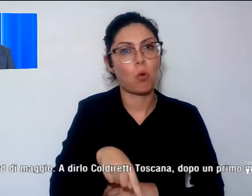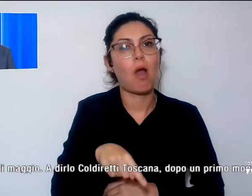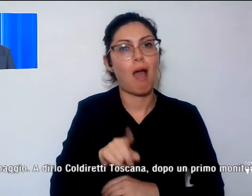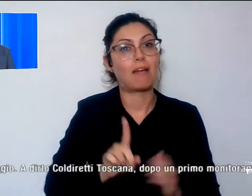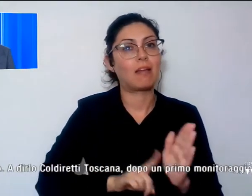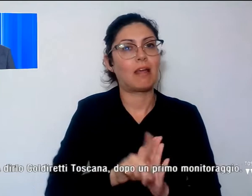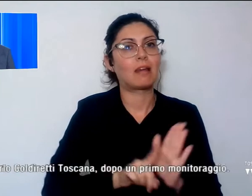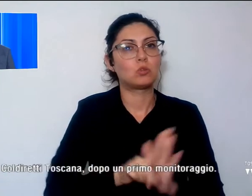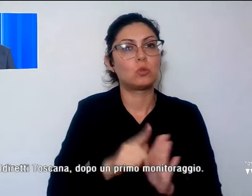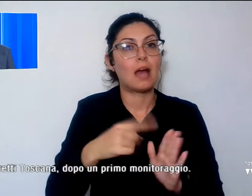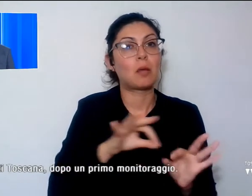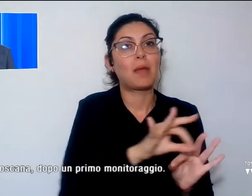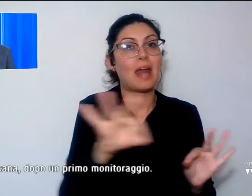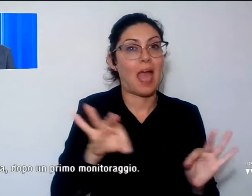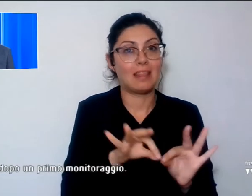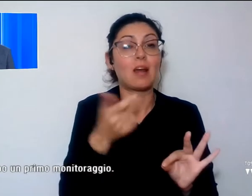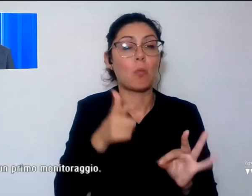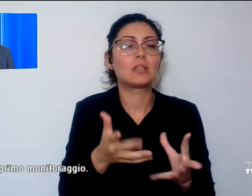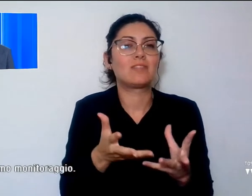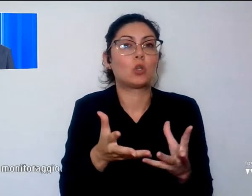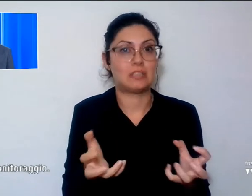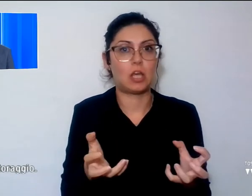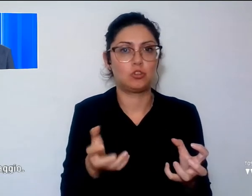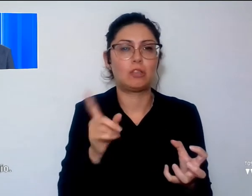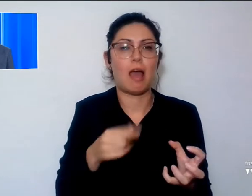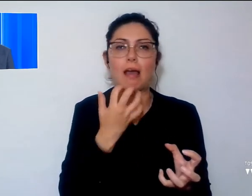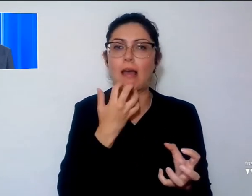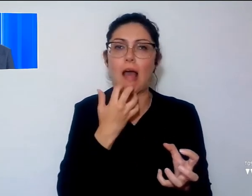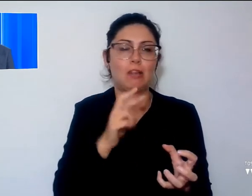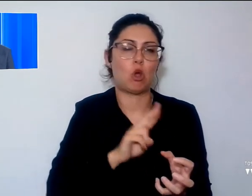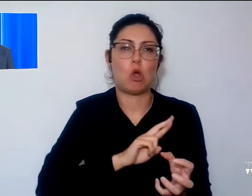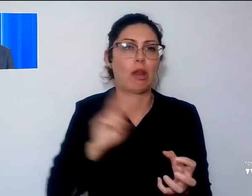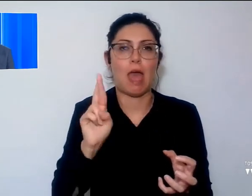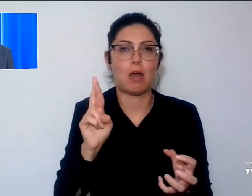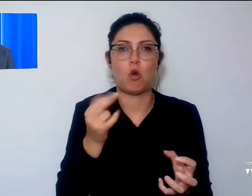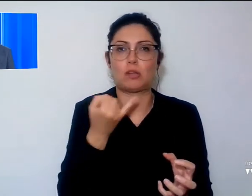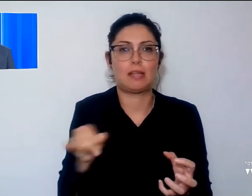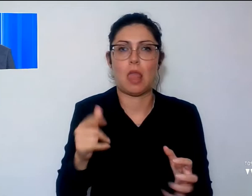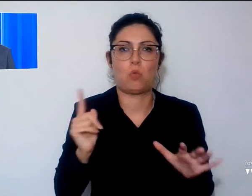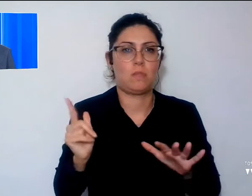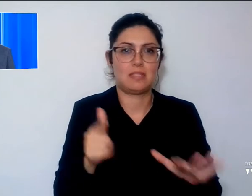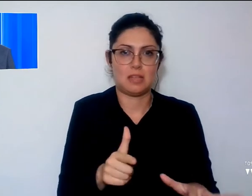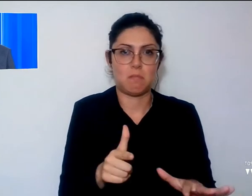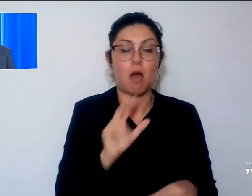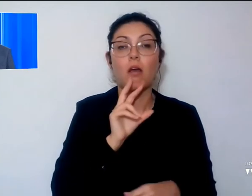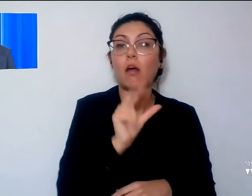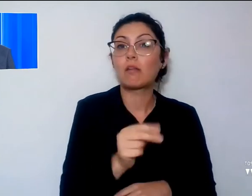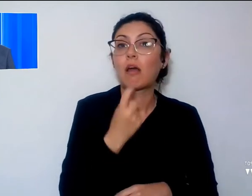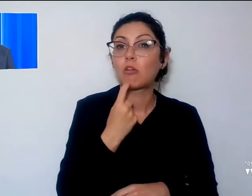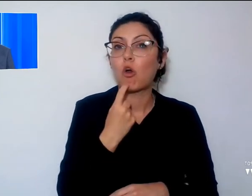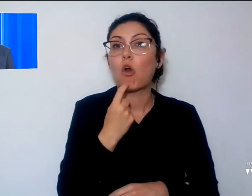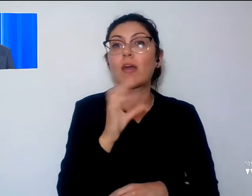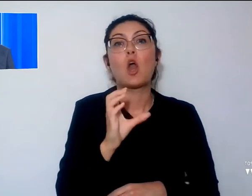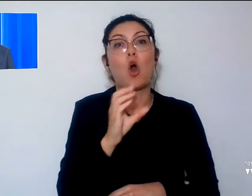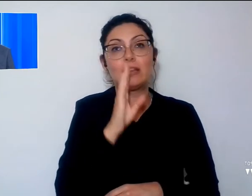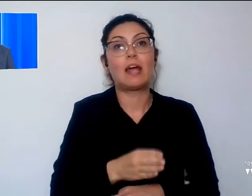causa della siccità e del caldo record delle ultime settimane. A dirlo la Col di Retti Toscana